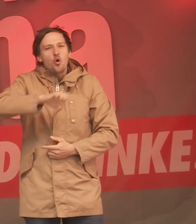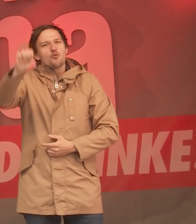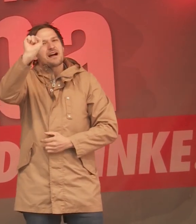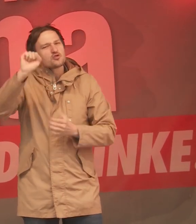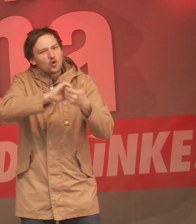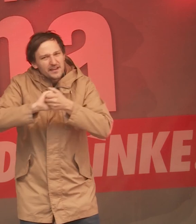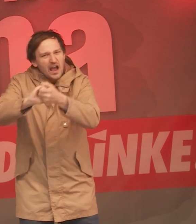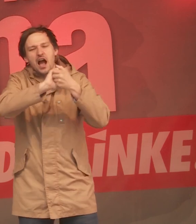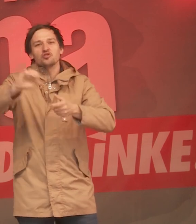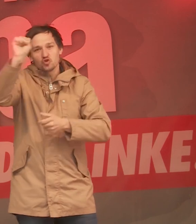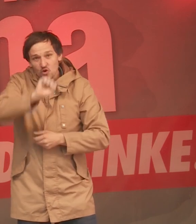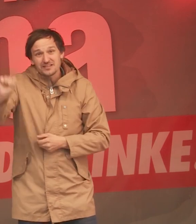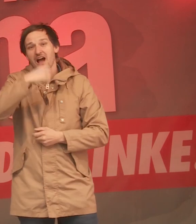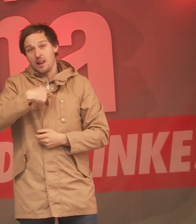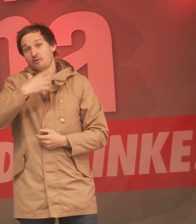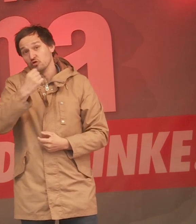haben.